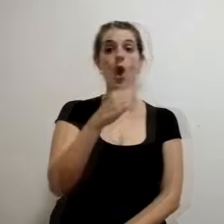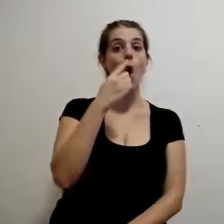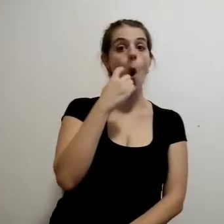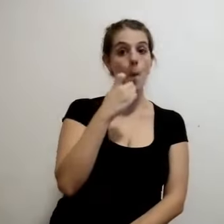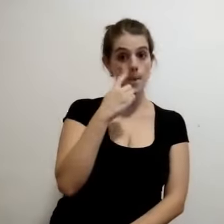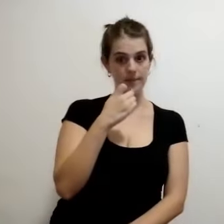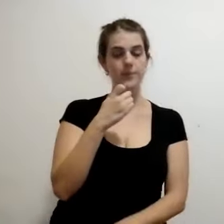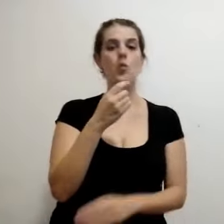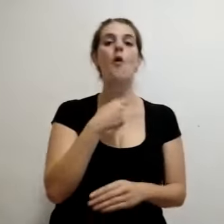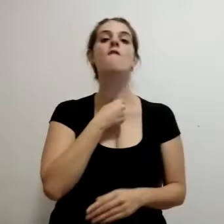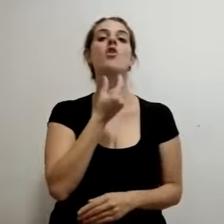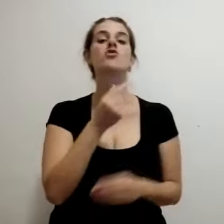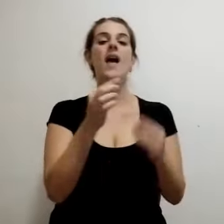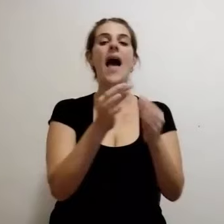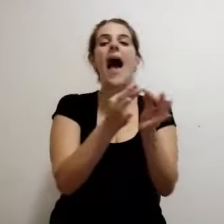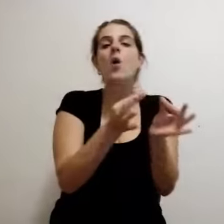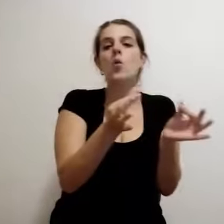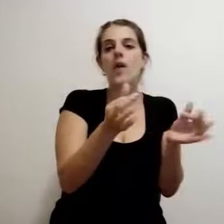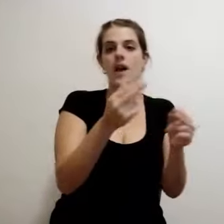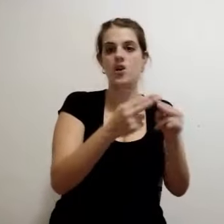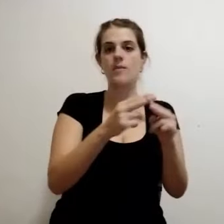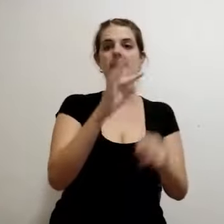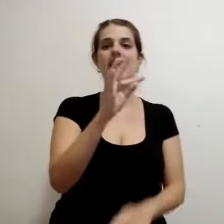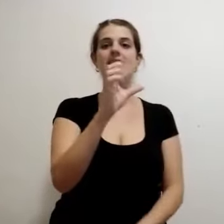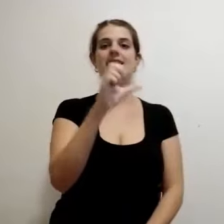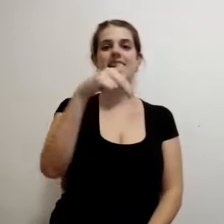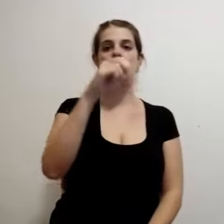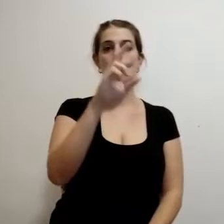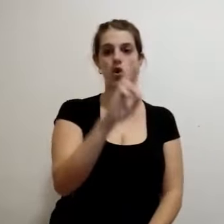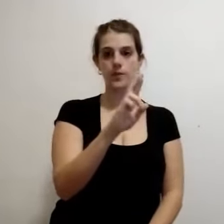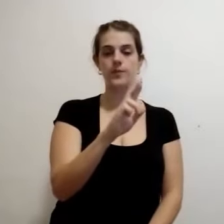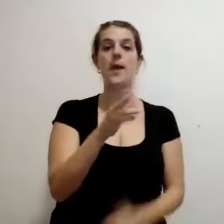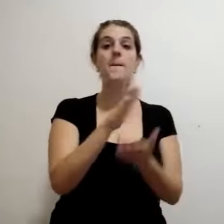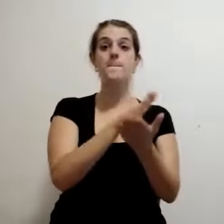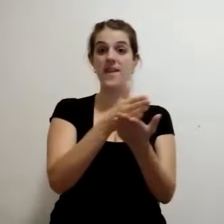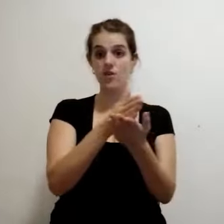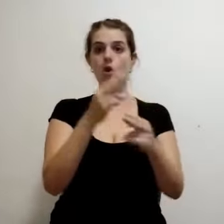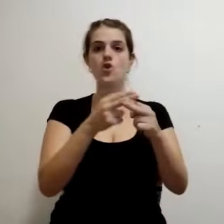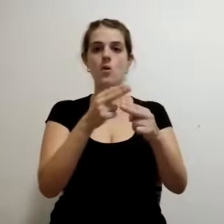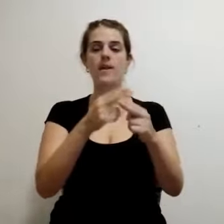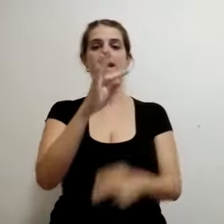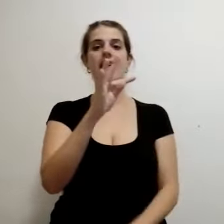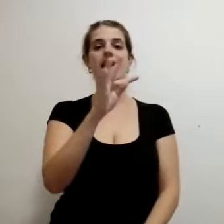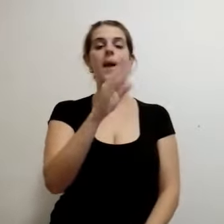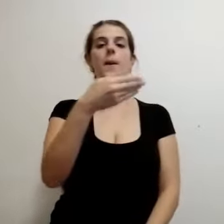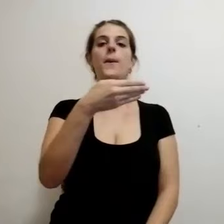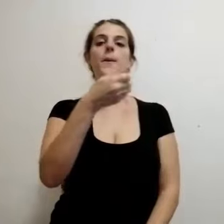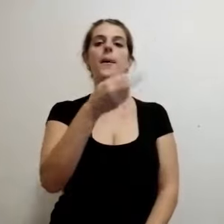Las voces masculinas son agudas, tenores, intermedias, barítono